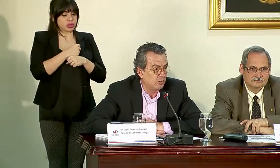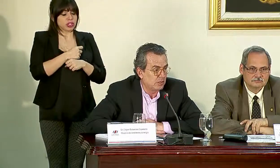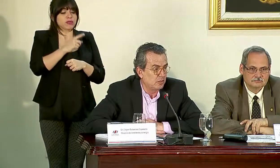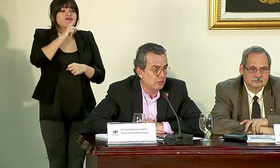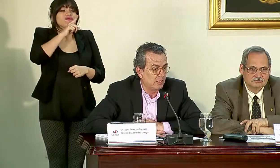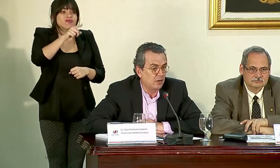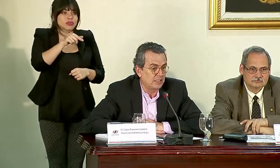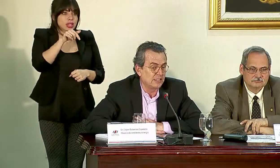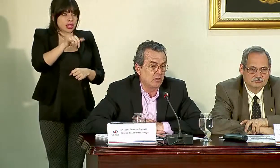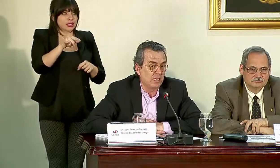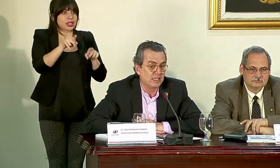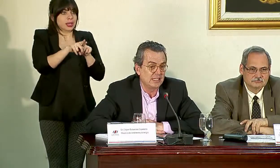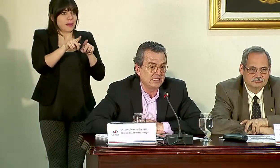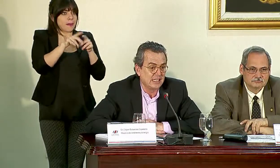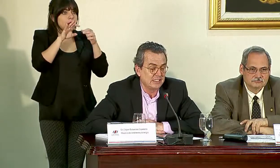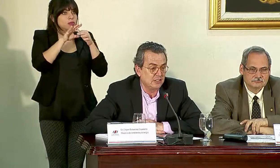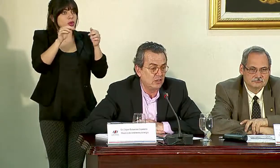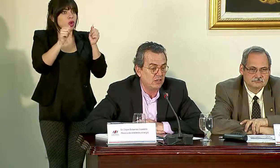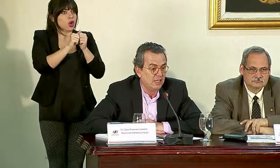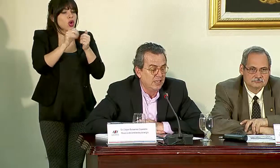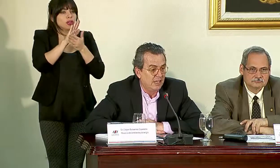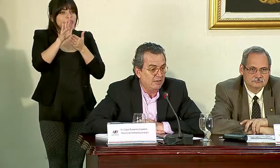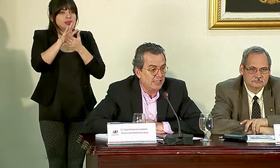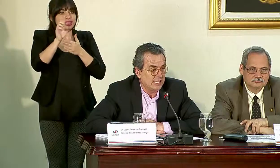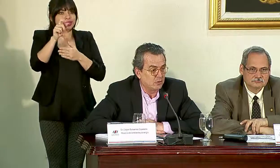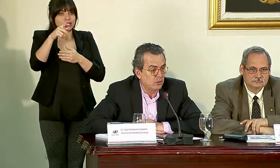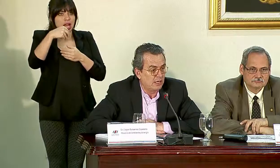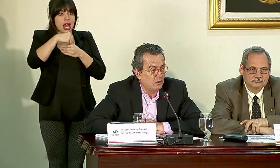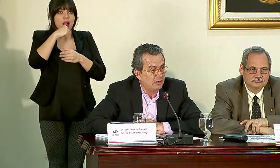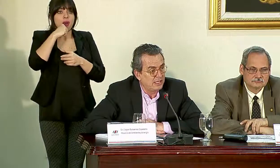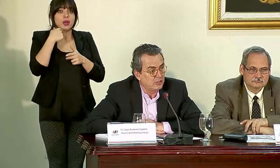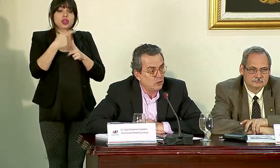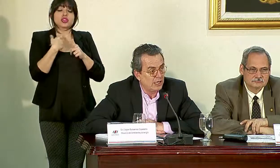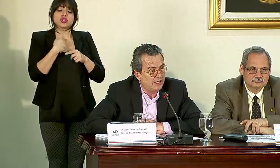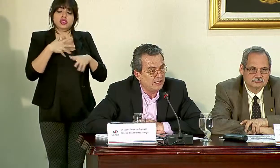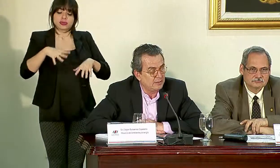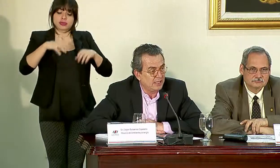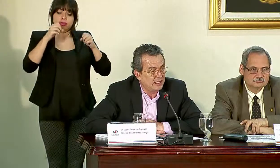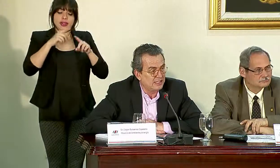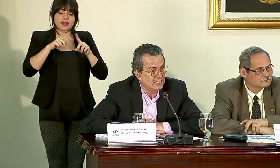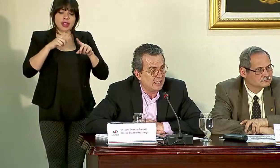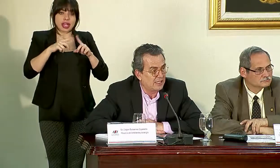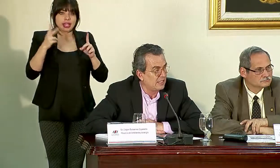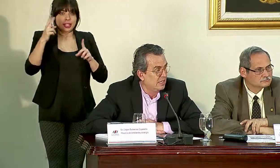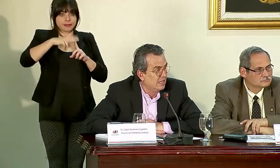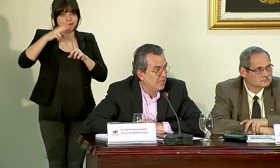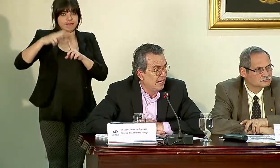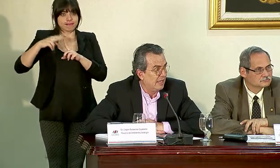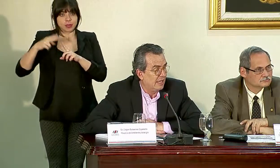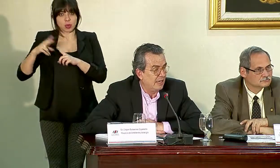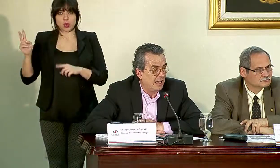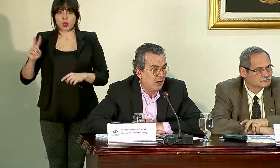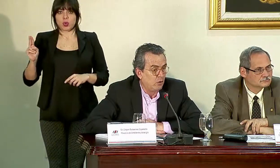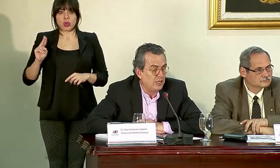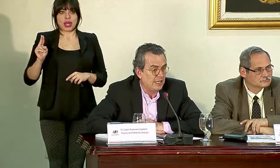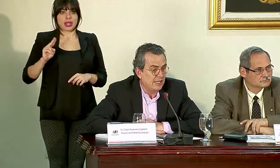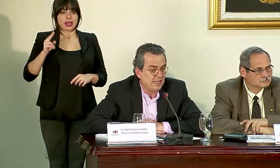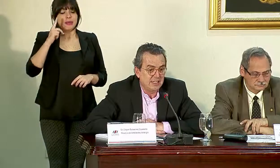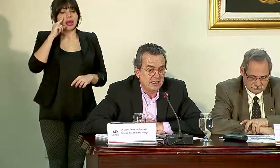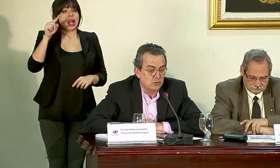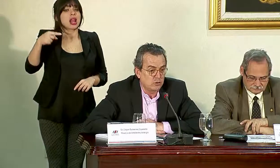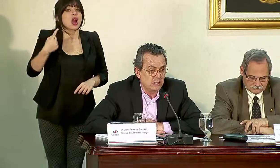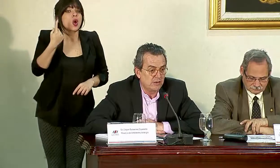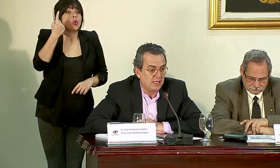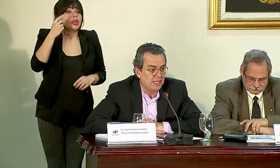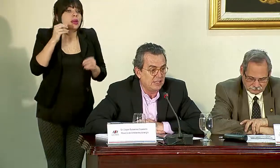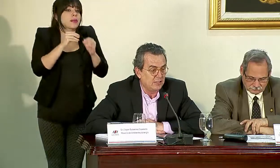efectivamente eso mismo también con la desalinización. En fin, estamos tomando medidas urgentes y medidas necesarias que la única